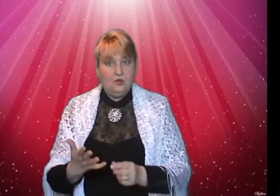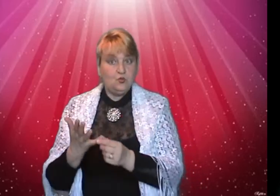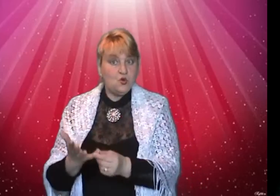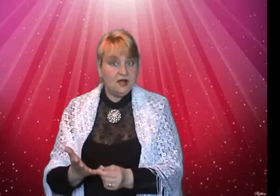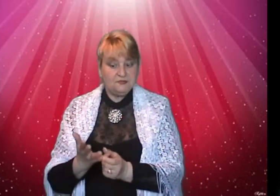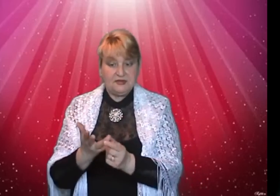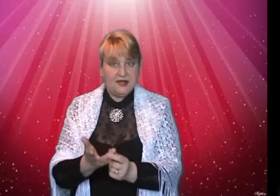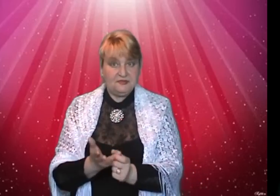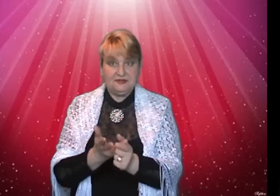Тебе